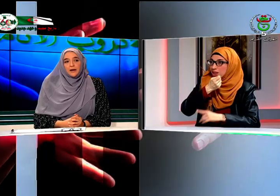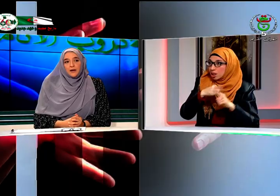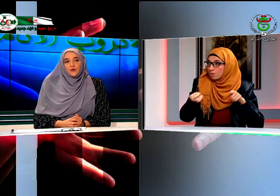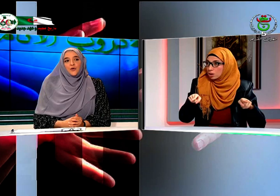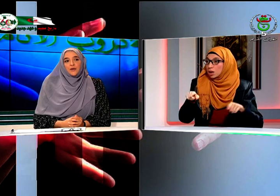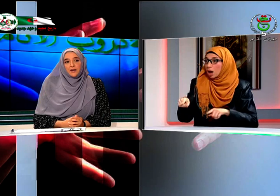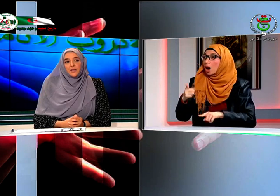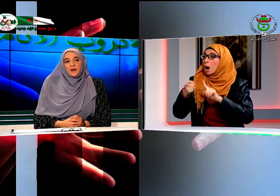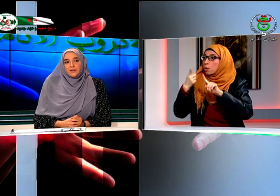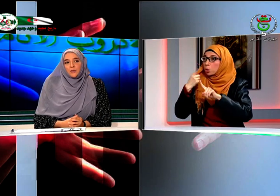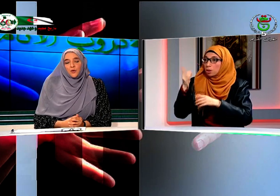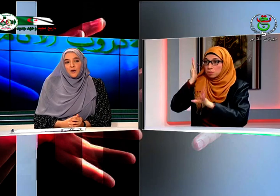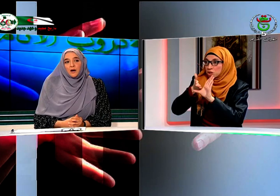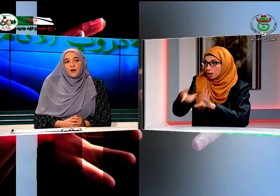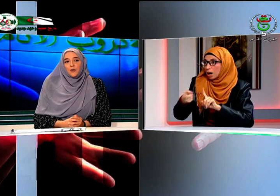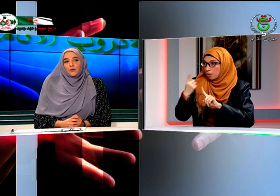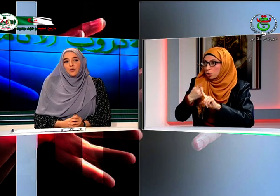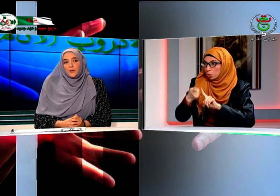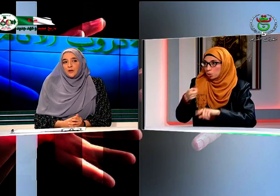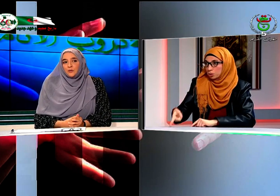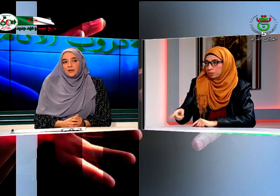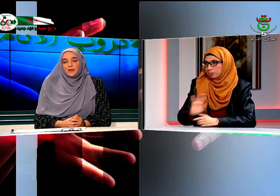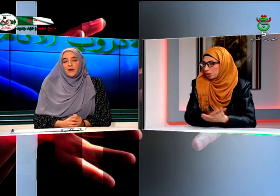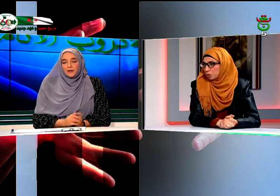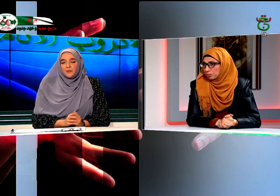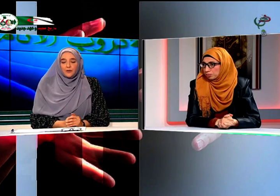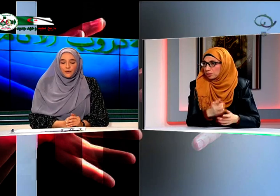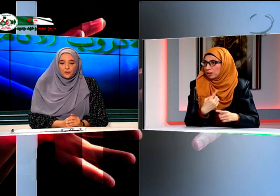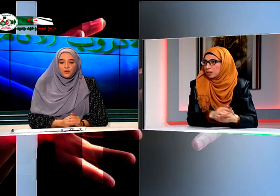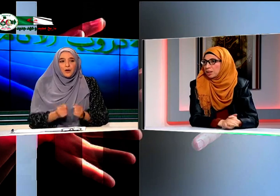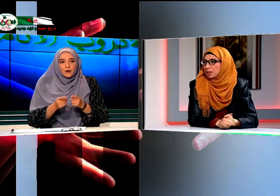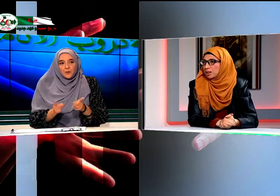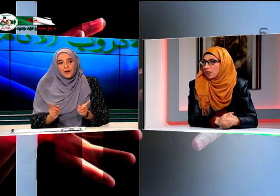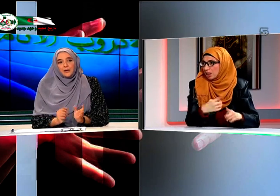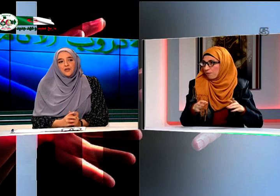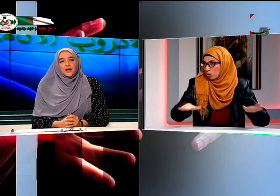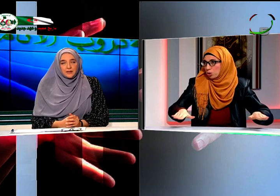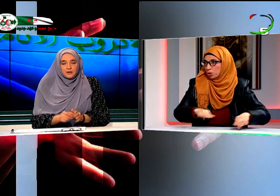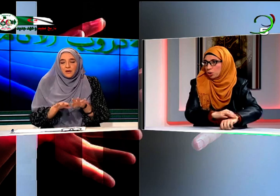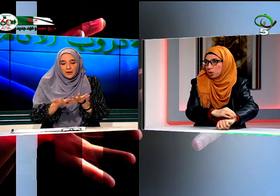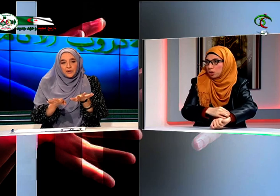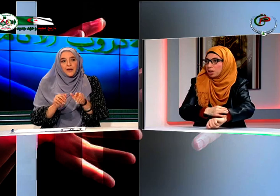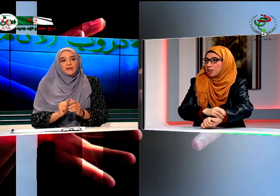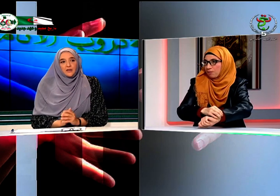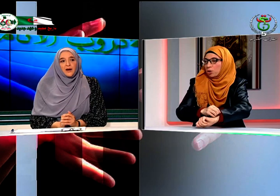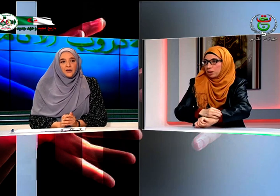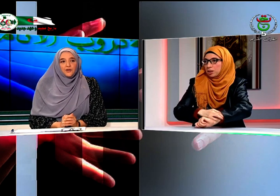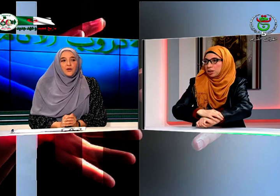يكون التعليم على الصبورة ويقوم الأستاذ بأخذ المايكروفون مع الجهاز اللي فيه عدة محارج ويقوم